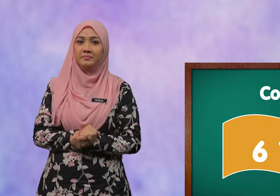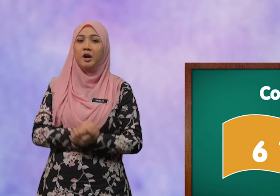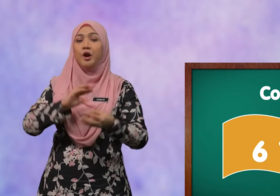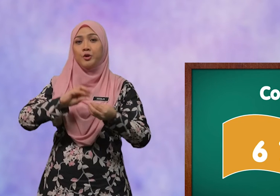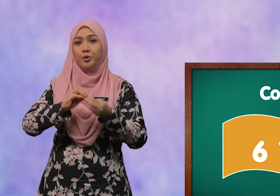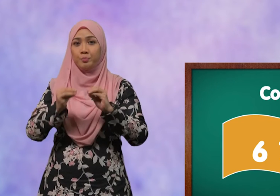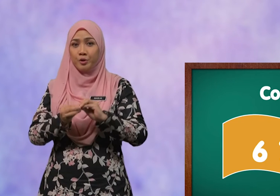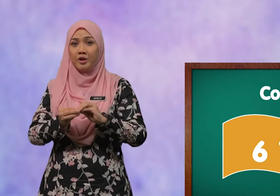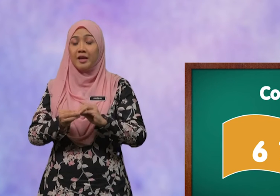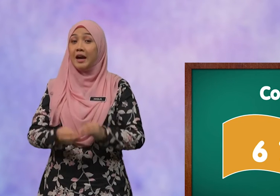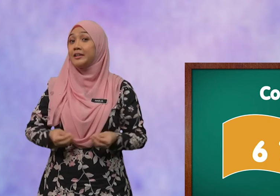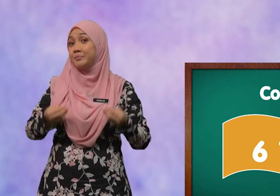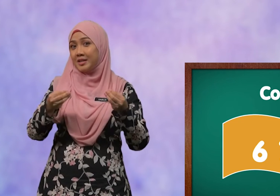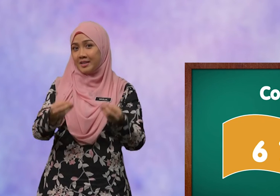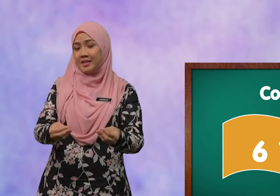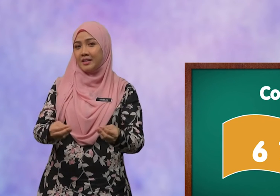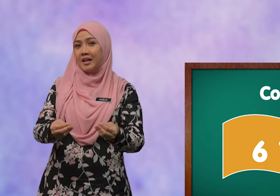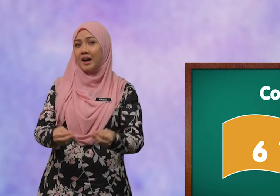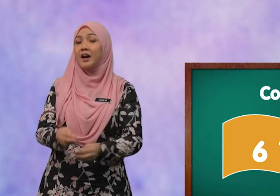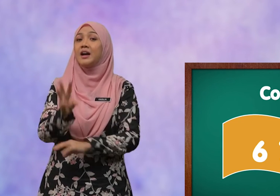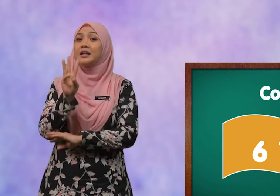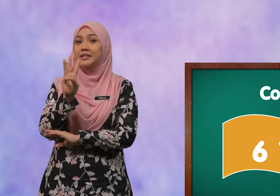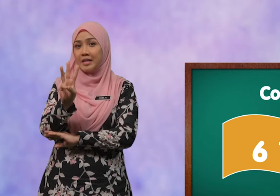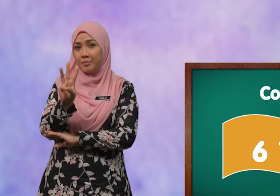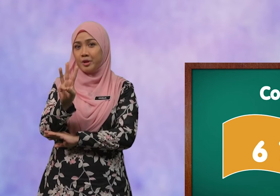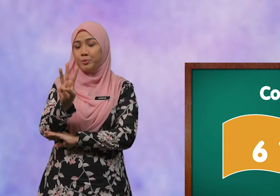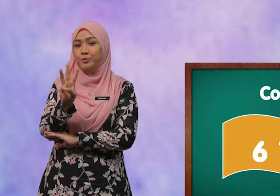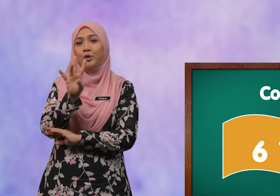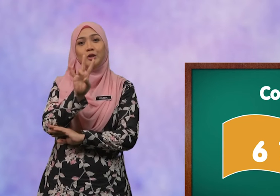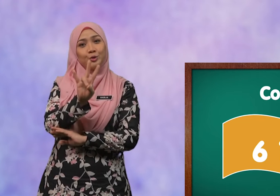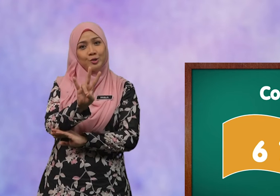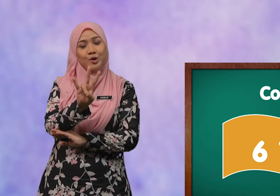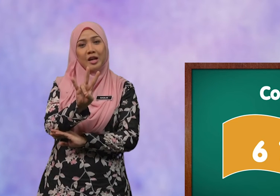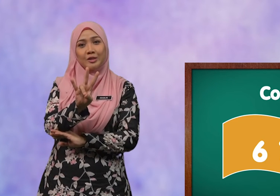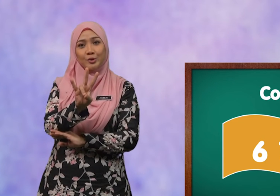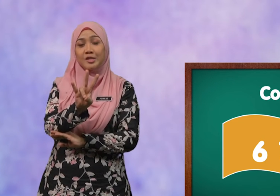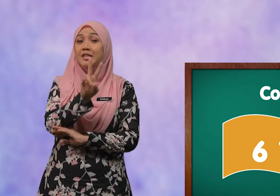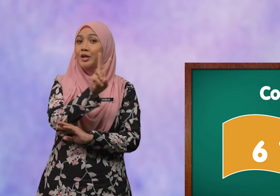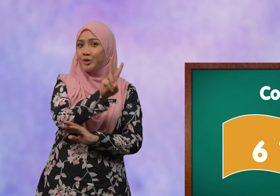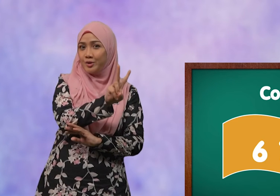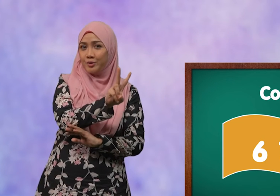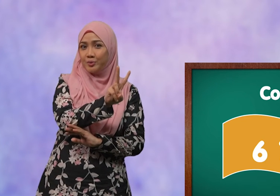Nombor yang diberi ialah 6702